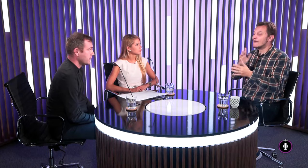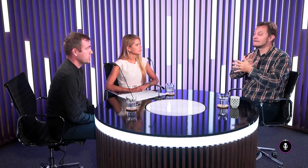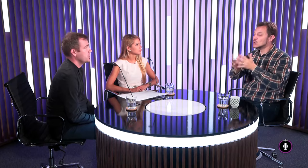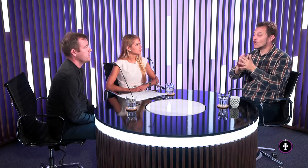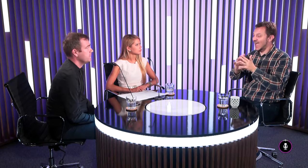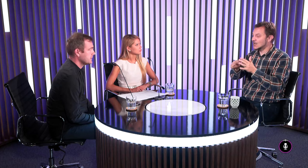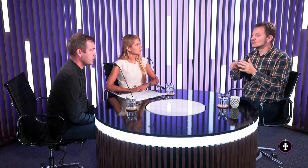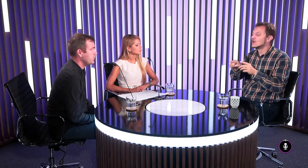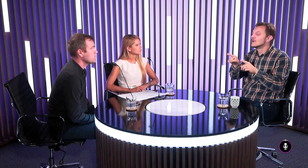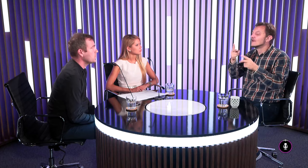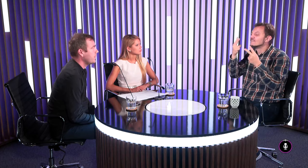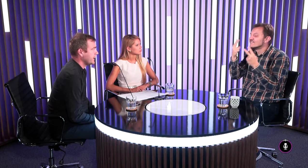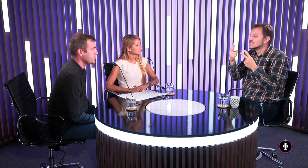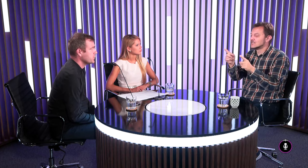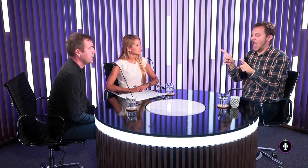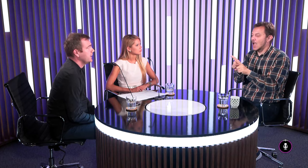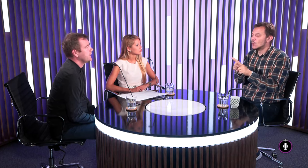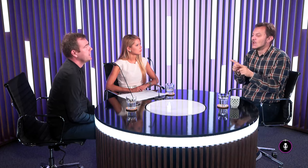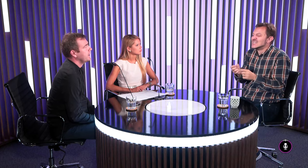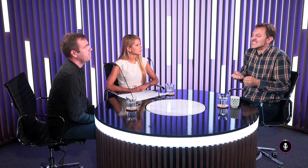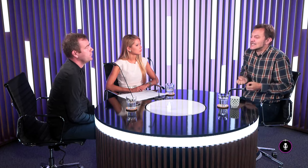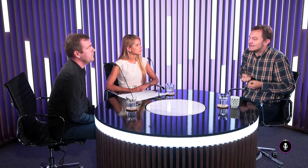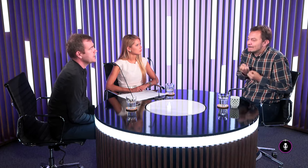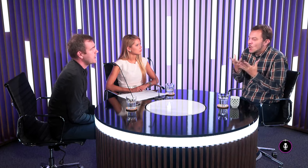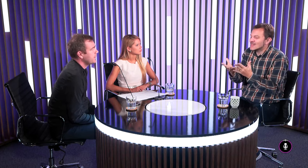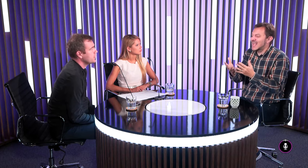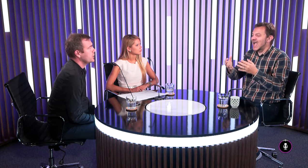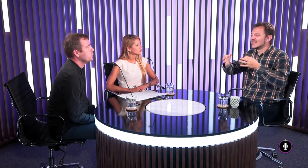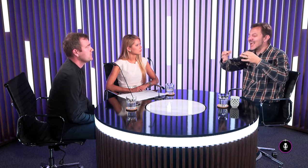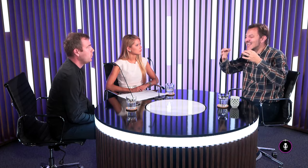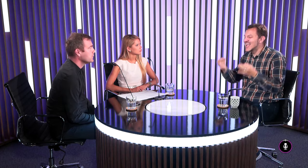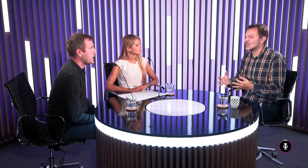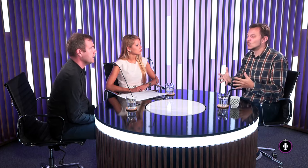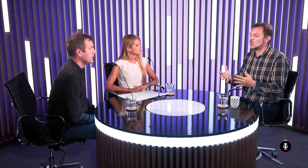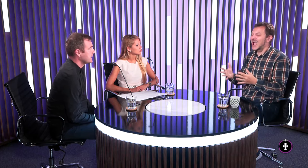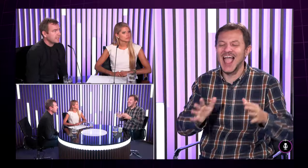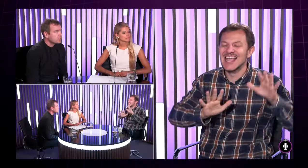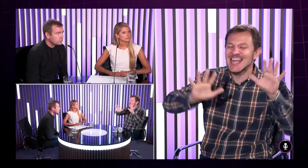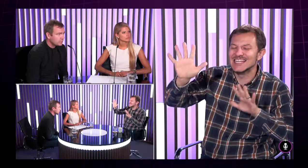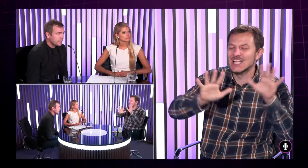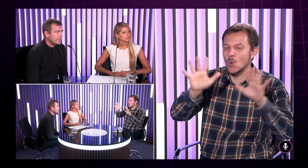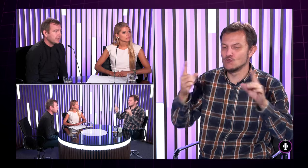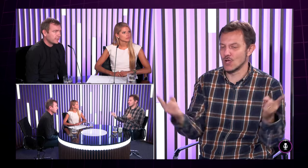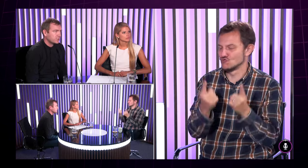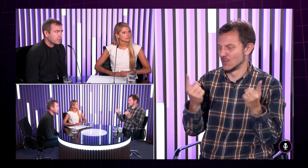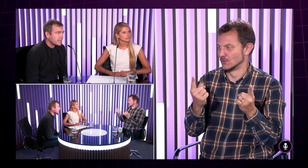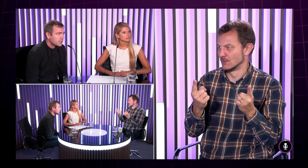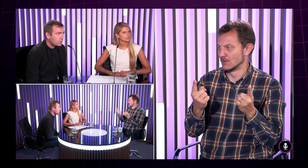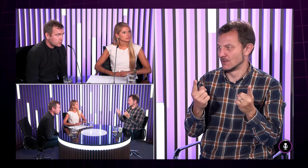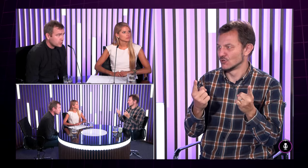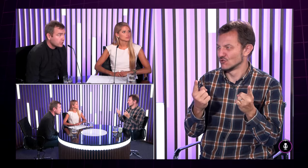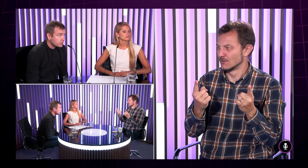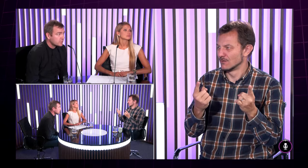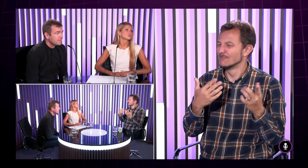hovorí že všetci si myslia že posunková reč je v tom význame že je to spontánny nejaký jednoduchý taký skôr